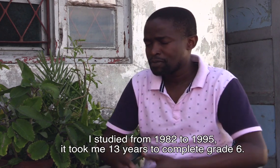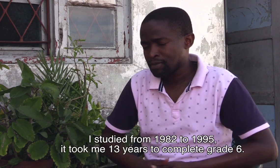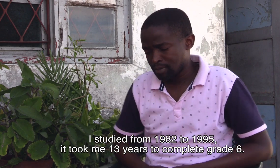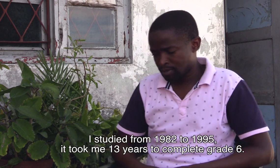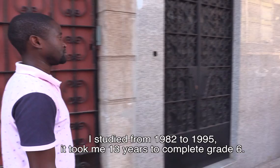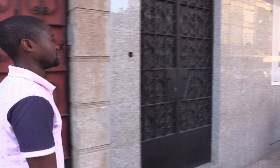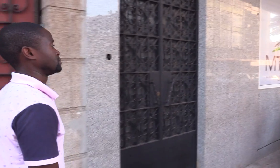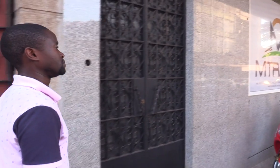classe.